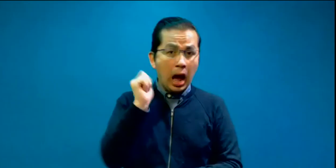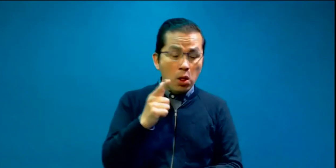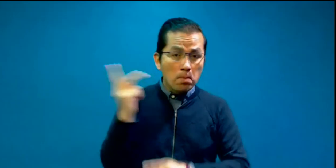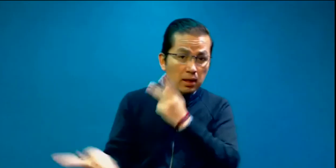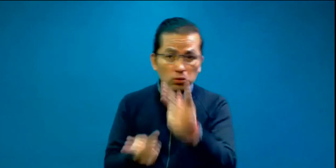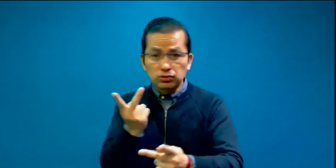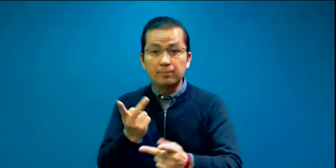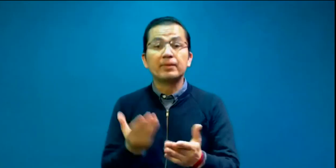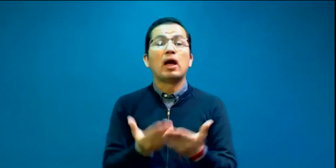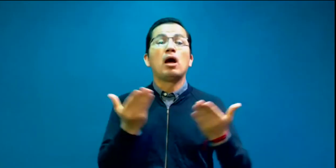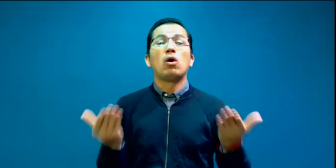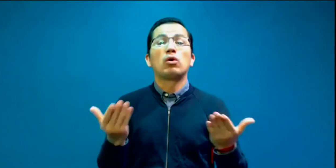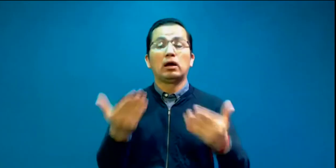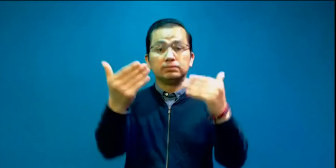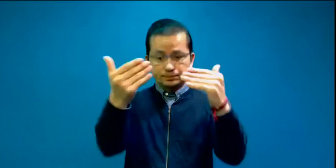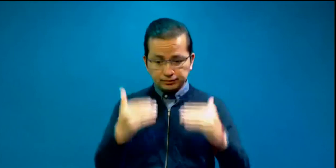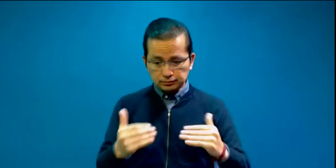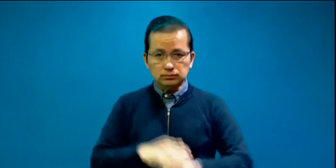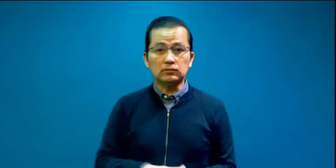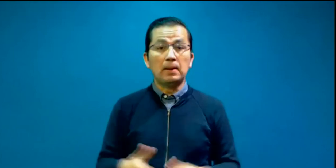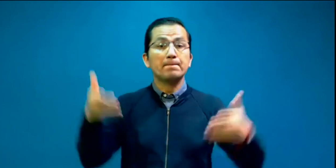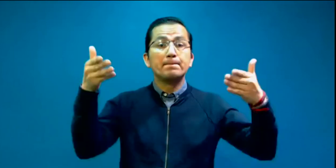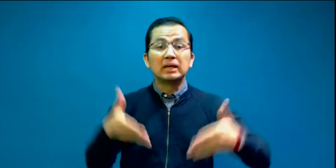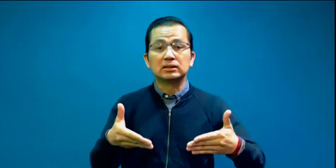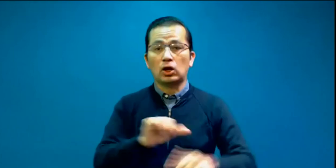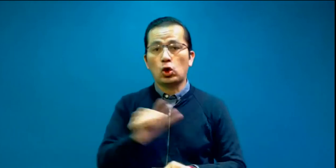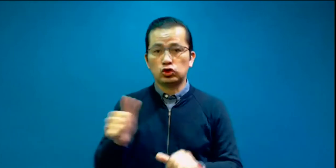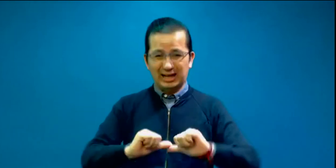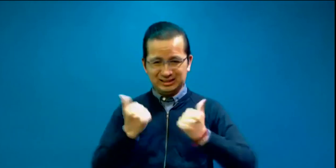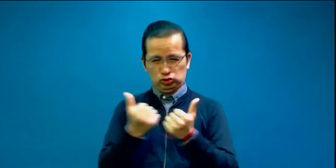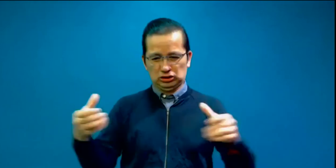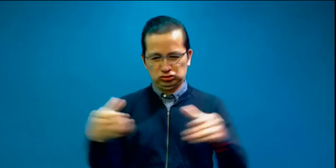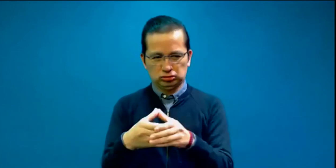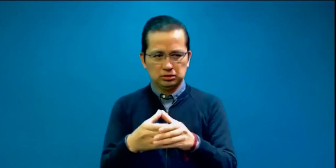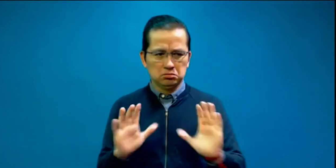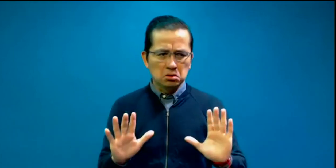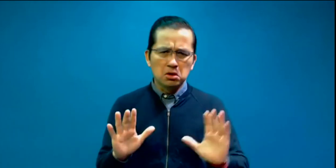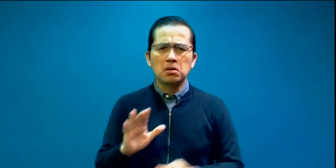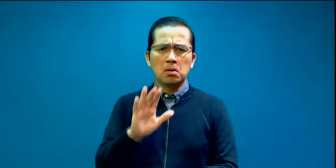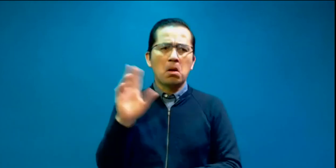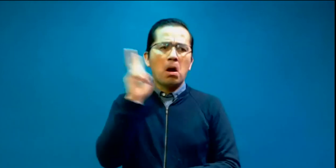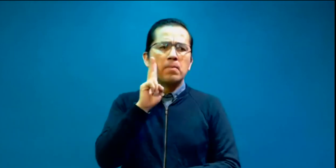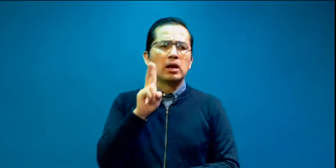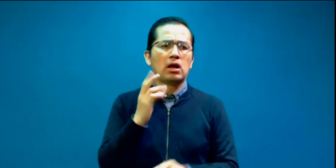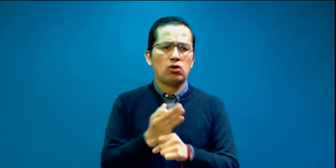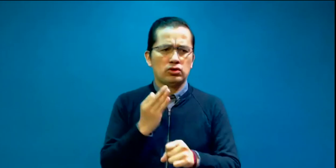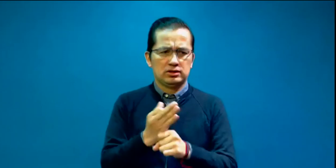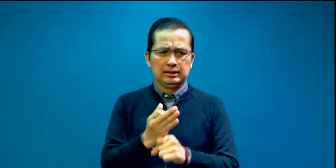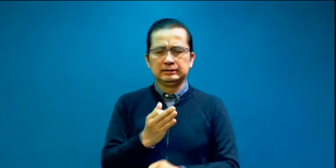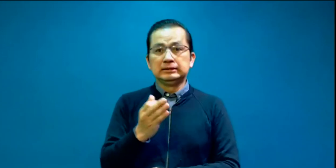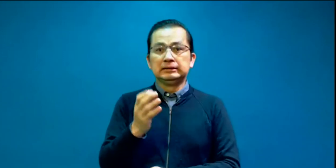si me permiten, vamos a presentar a nuestra siguiente asociación, y qué les parece, ahora sí pongo una campanita, porque ni les avise.